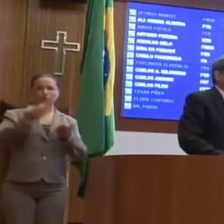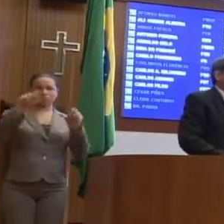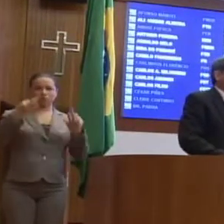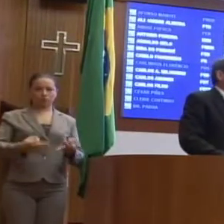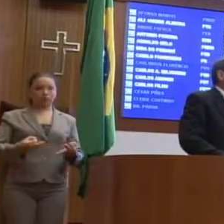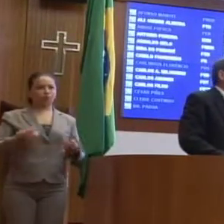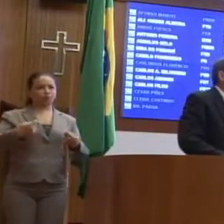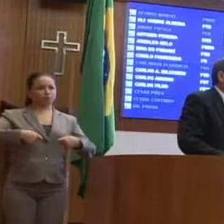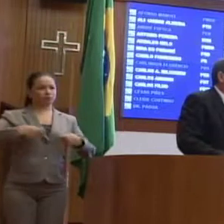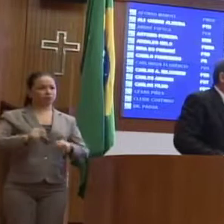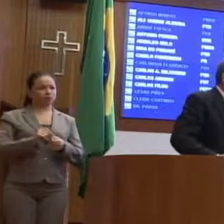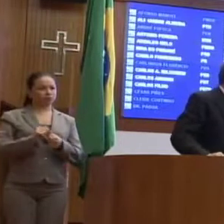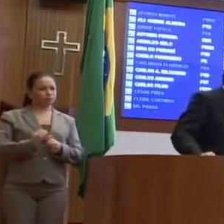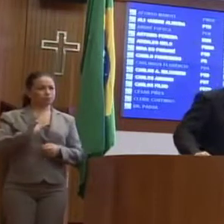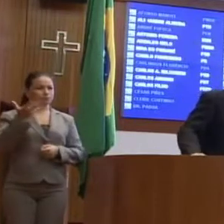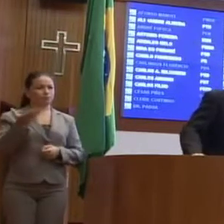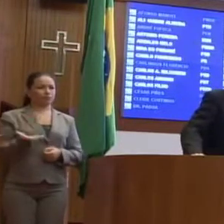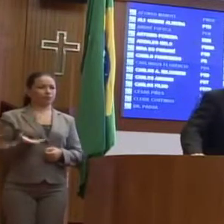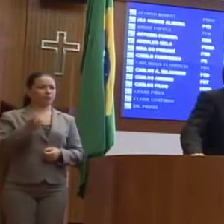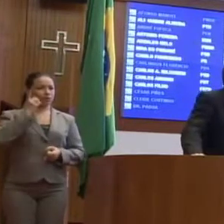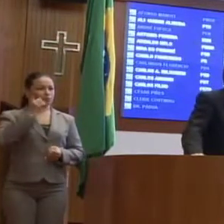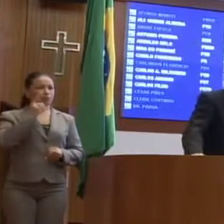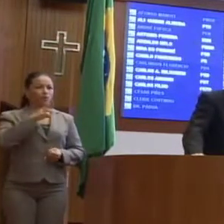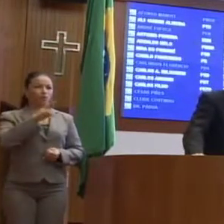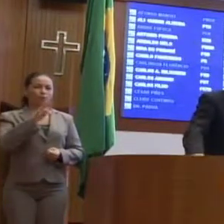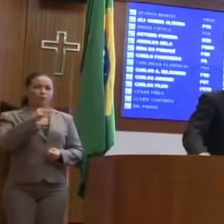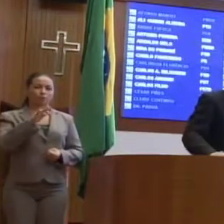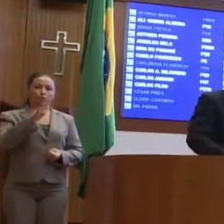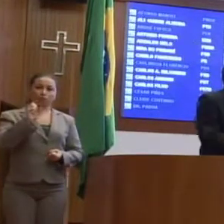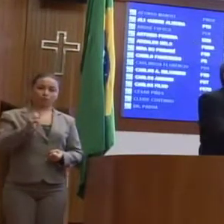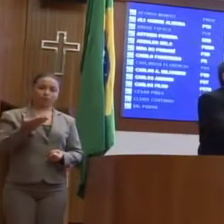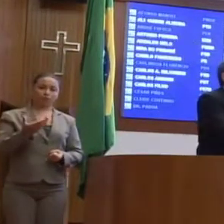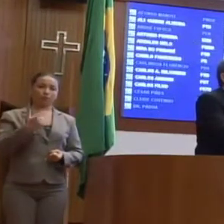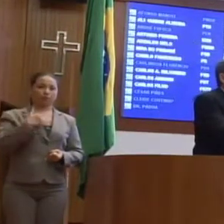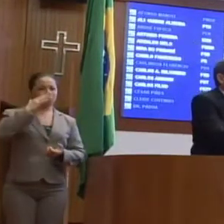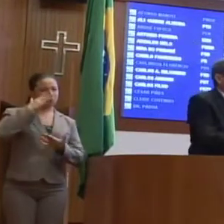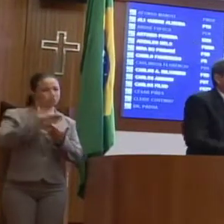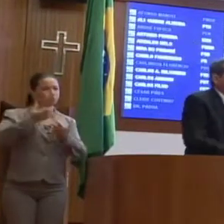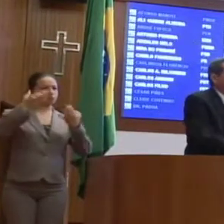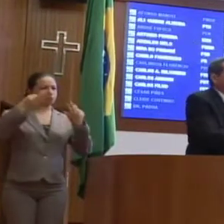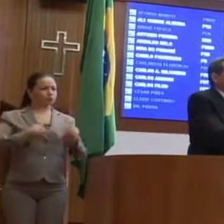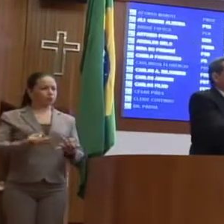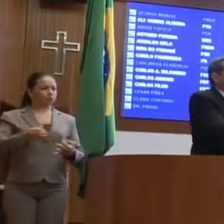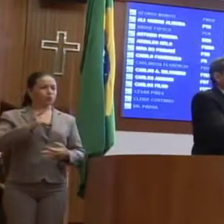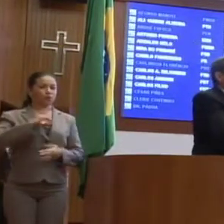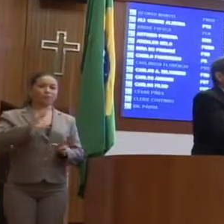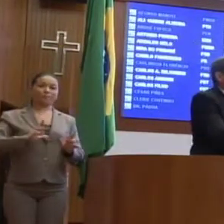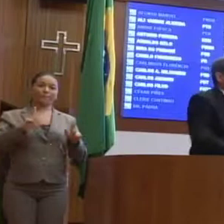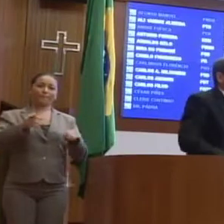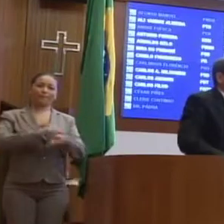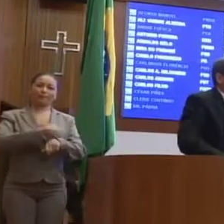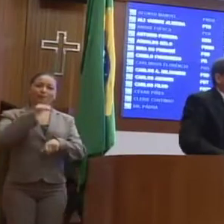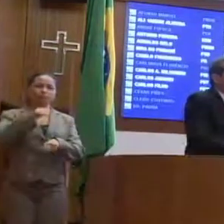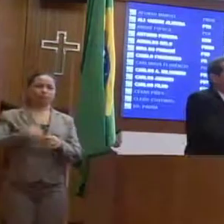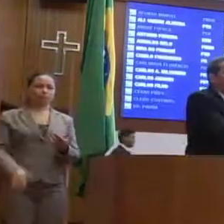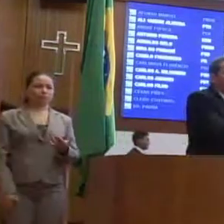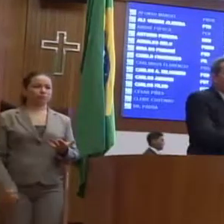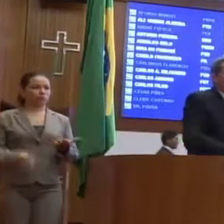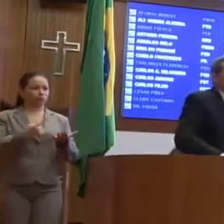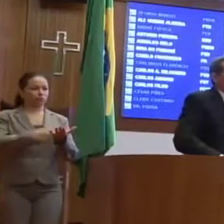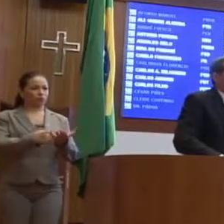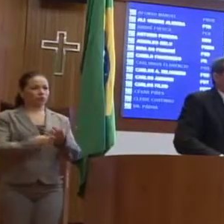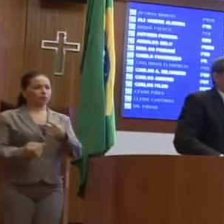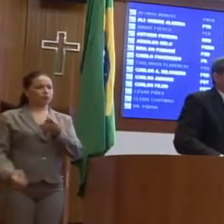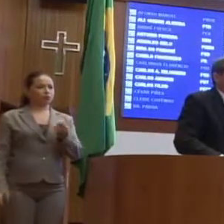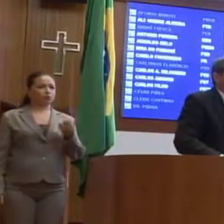prazos devem ser cumpridos, deputado Roberto Costa, eu tenho certeza que tem uma diferença muito grande do acordo